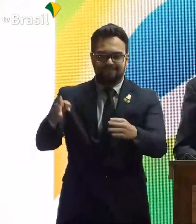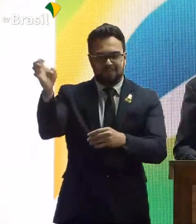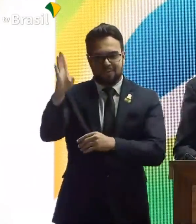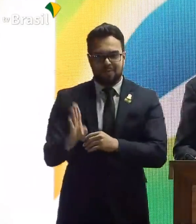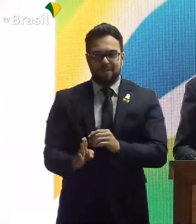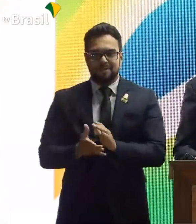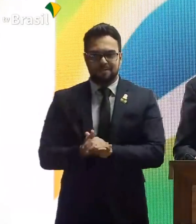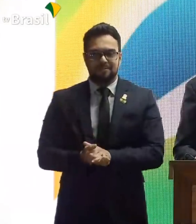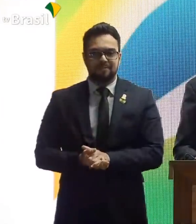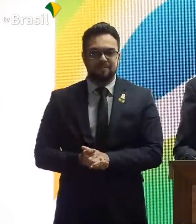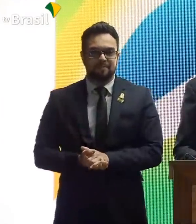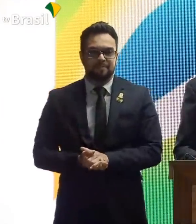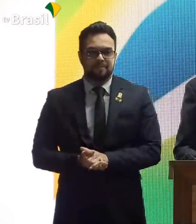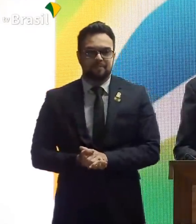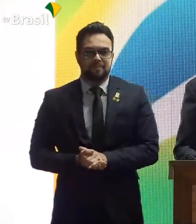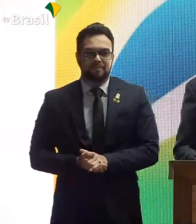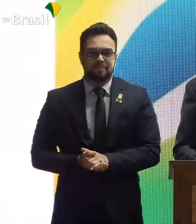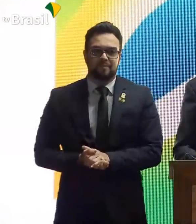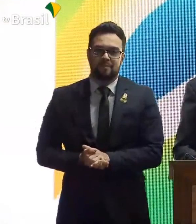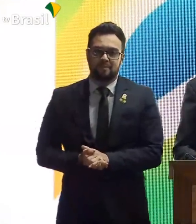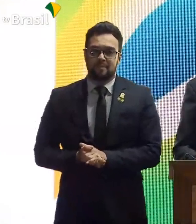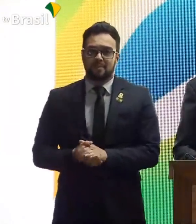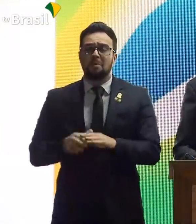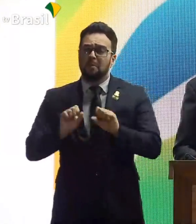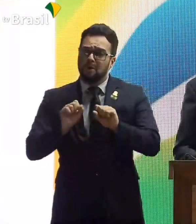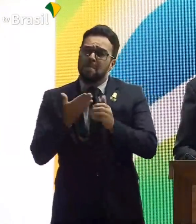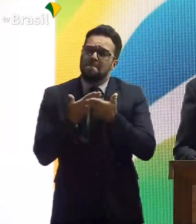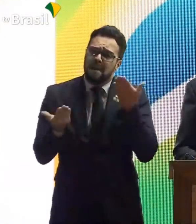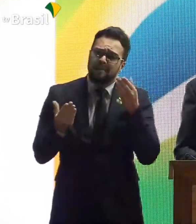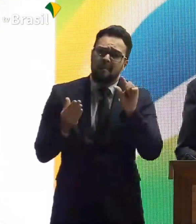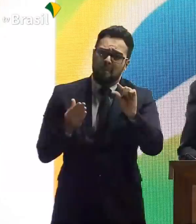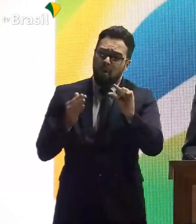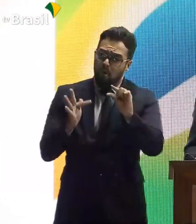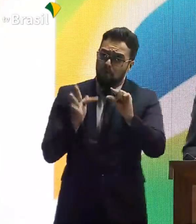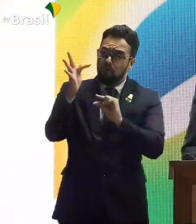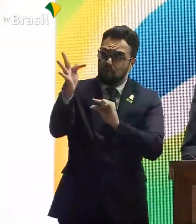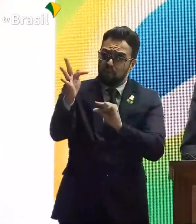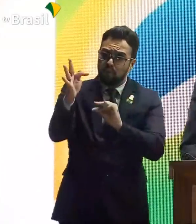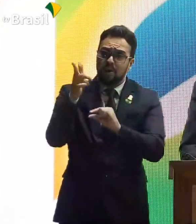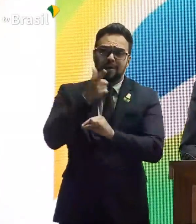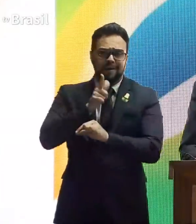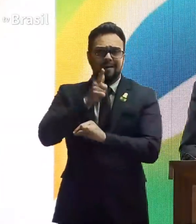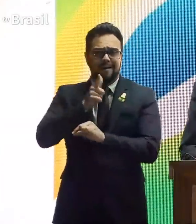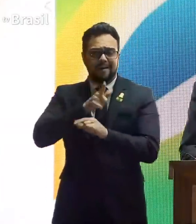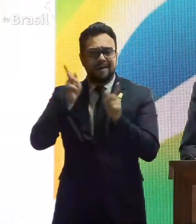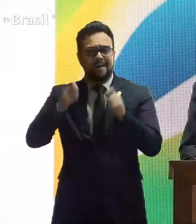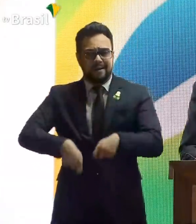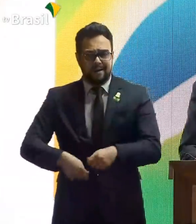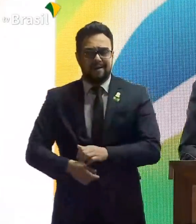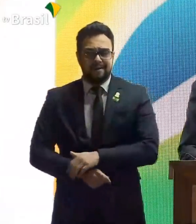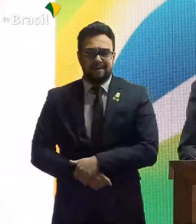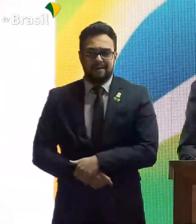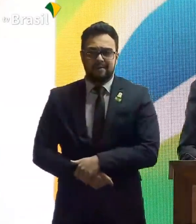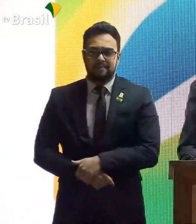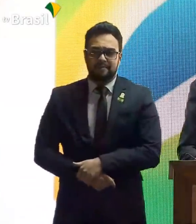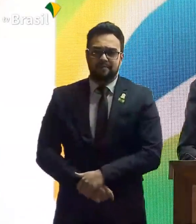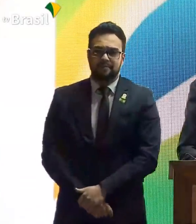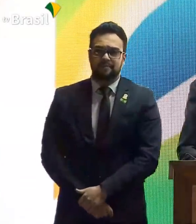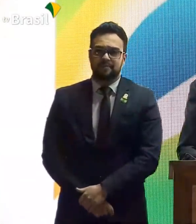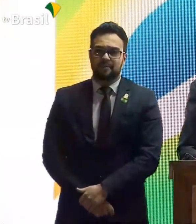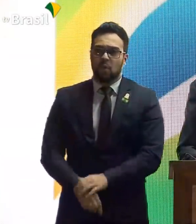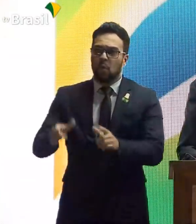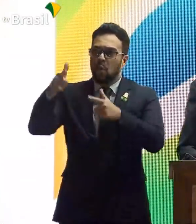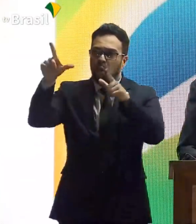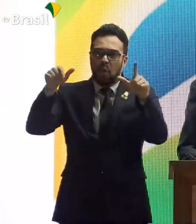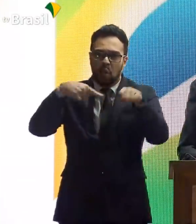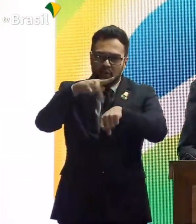Então, nós devemos perder um pouco pra ganhar muito lá na frente. Como dissem os senhores, ninguém tem o que nós temos.